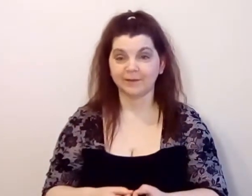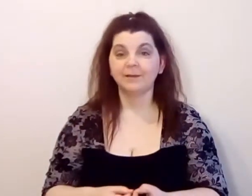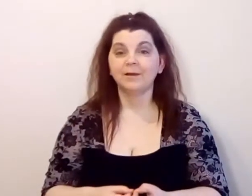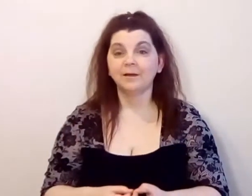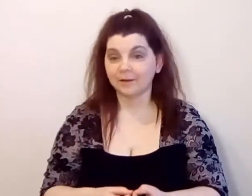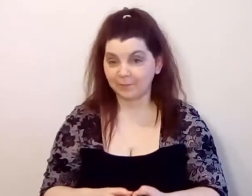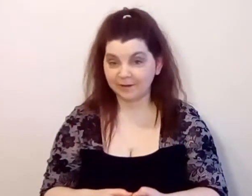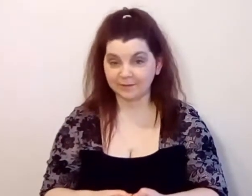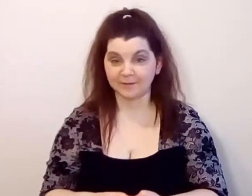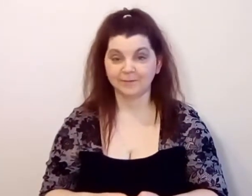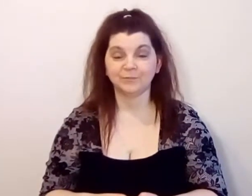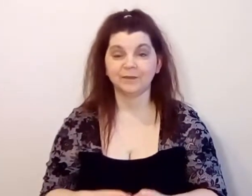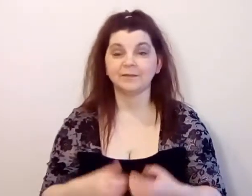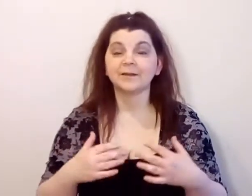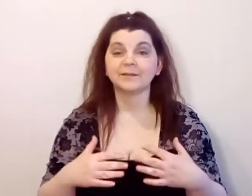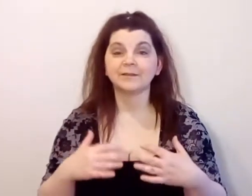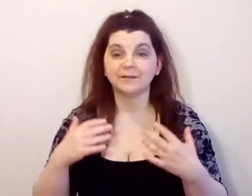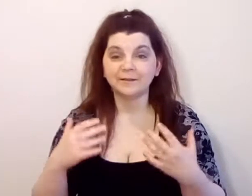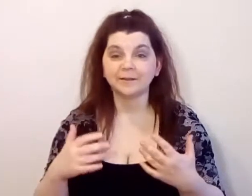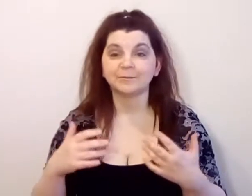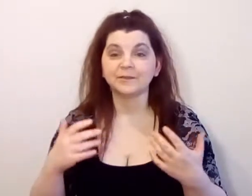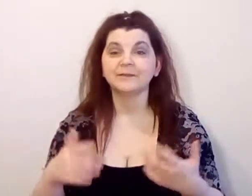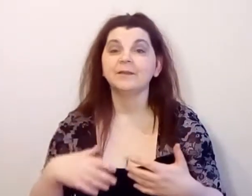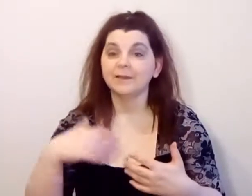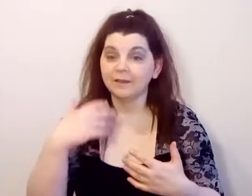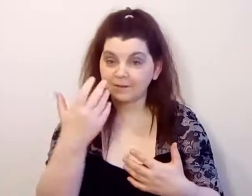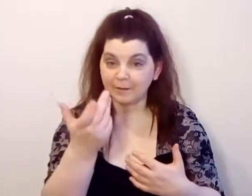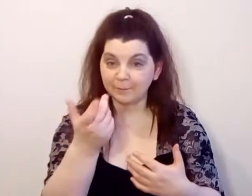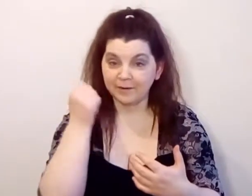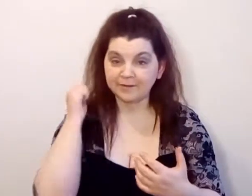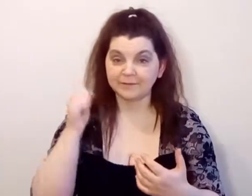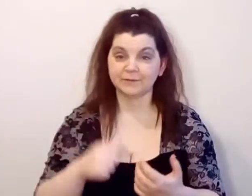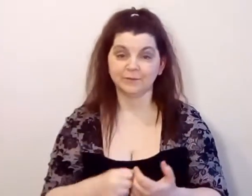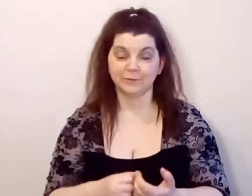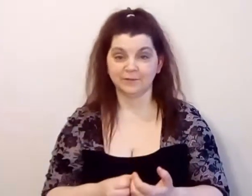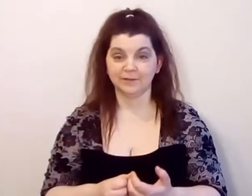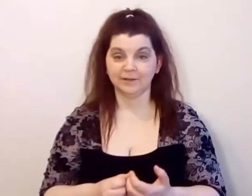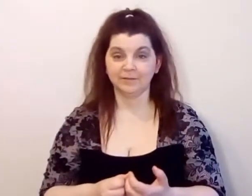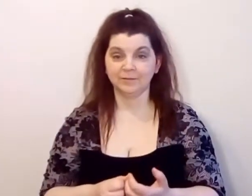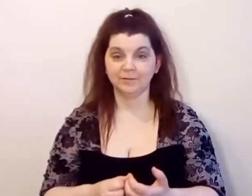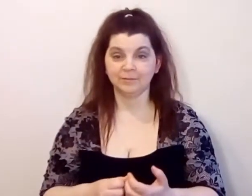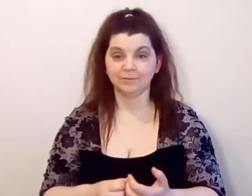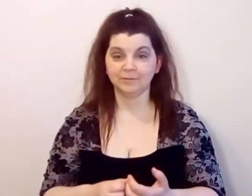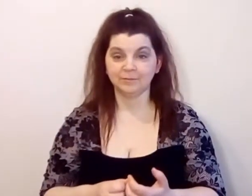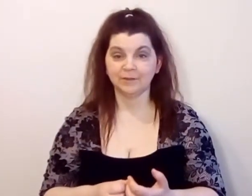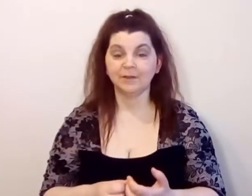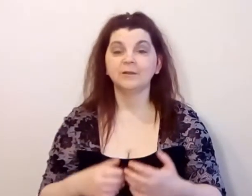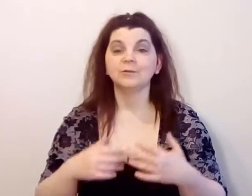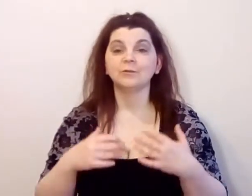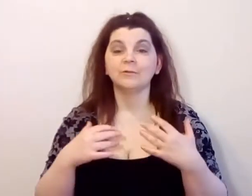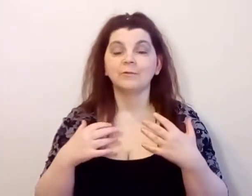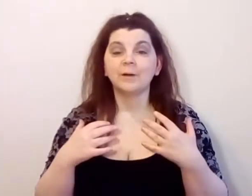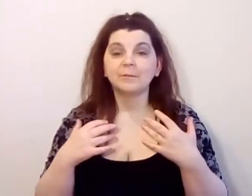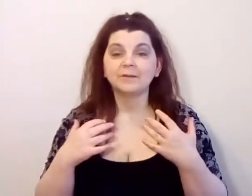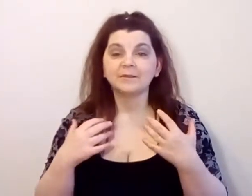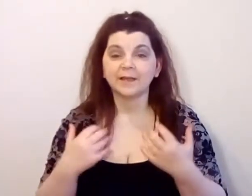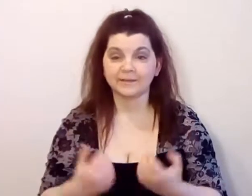команды, если вы хотите лидером быть компанией своей собственной, то вам обязательно